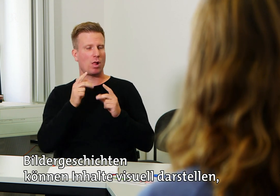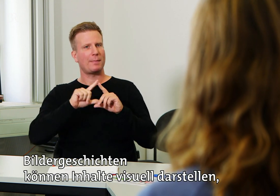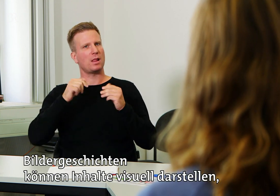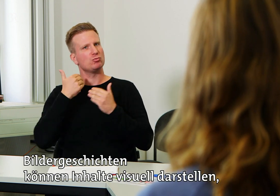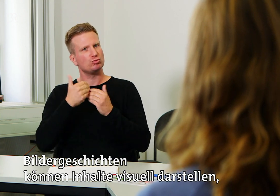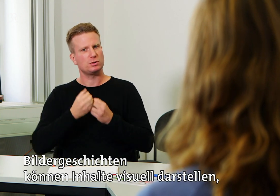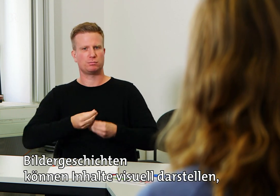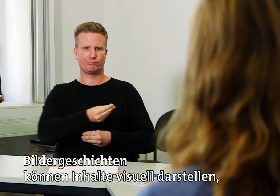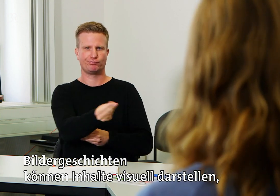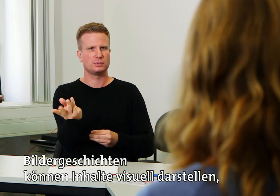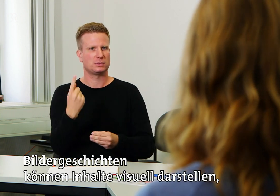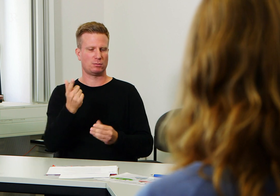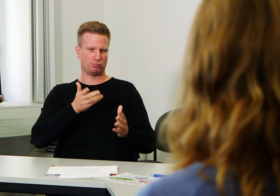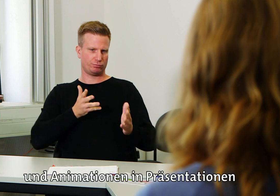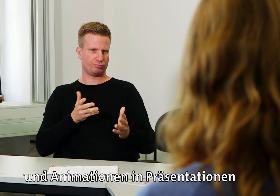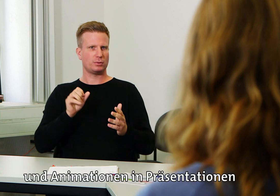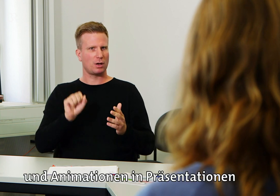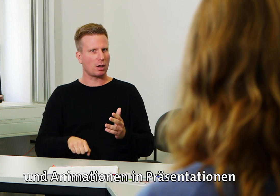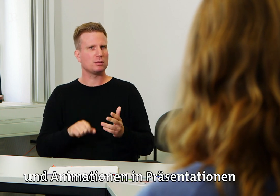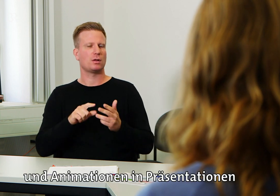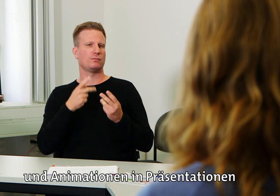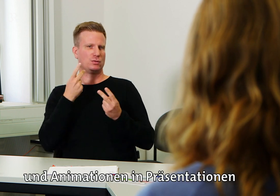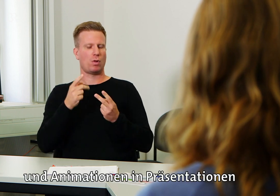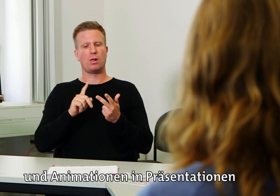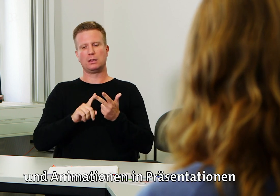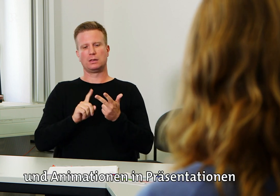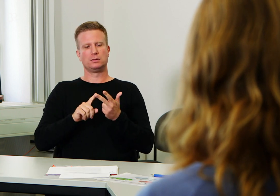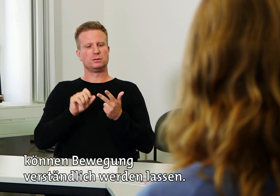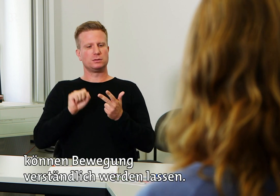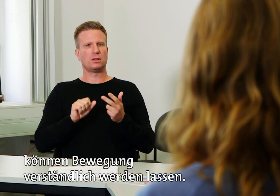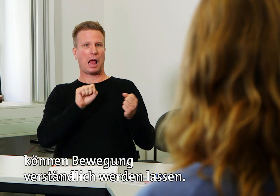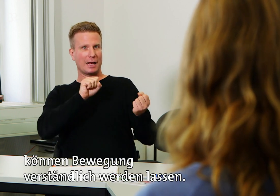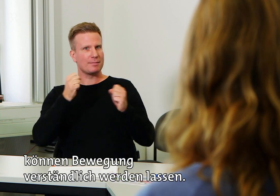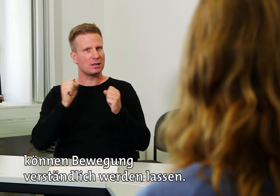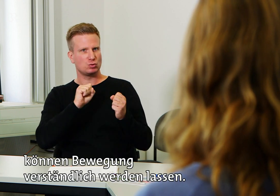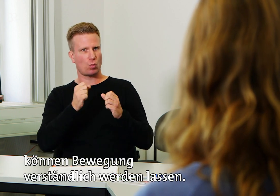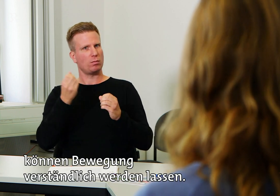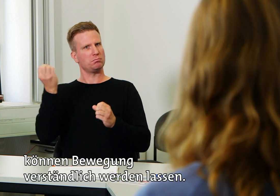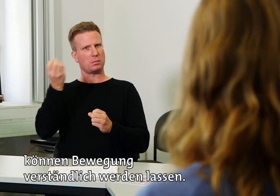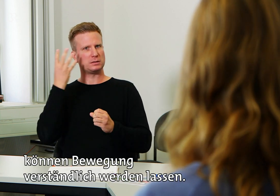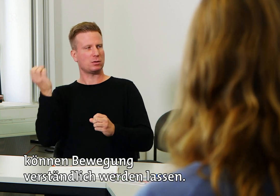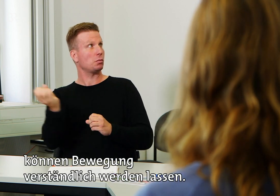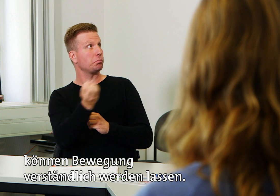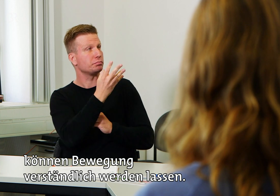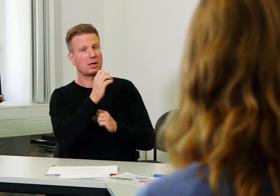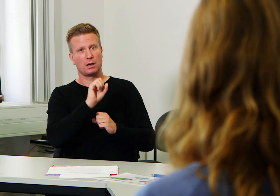Inhalte visuell darstellen und Animationen in Präsentationen können Bewegung verständlich werden lassen.